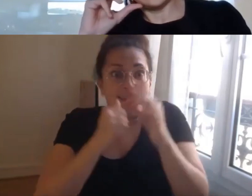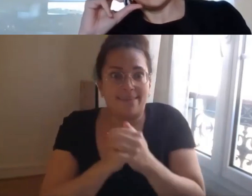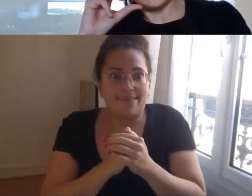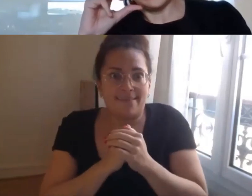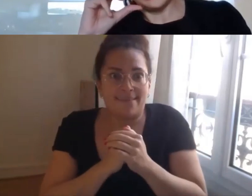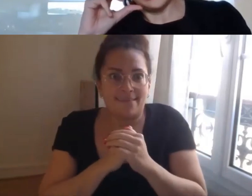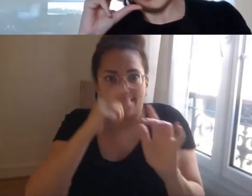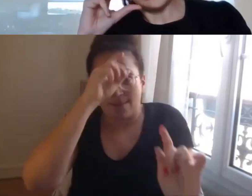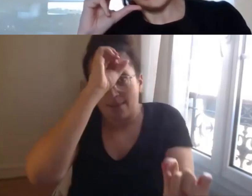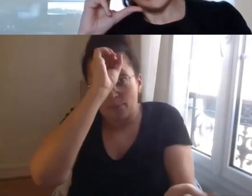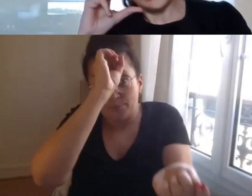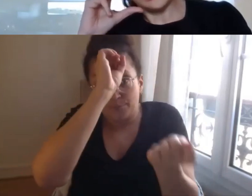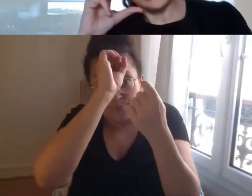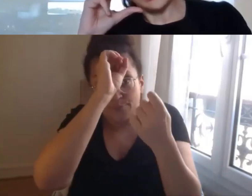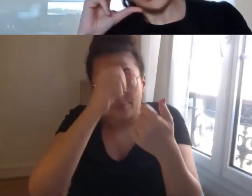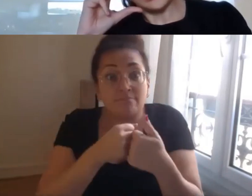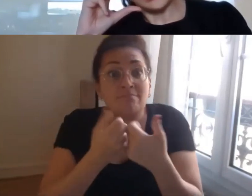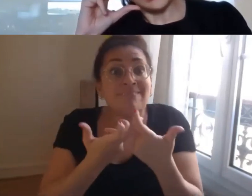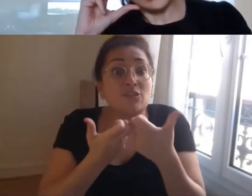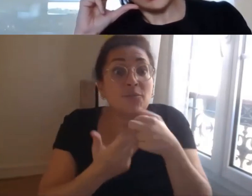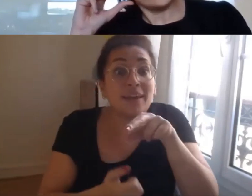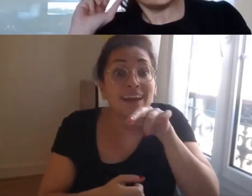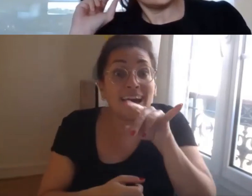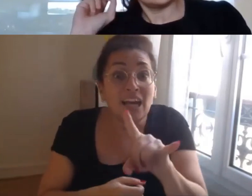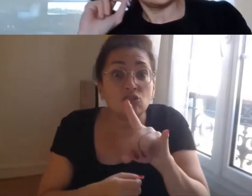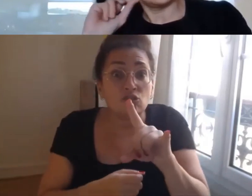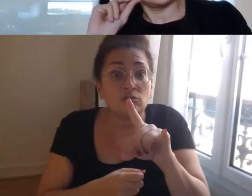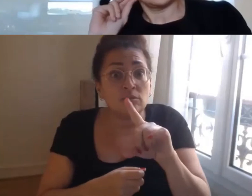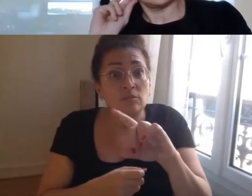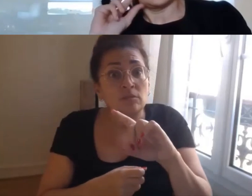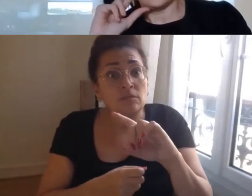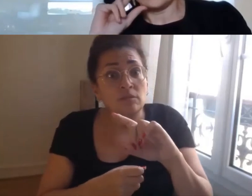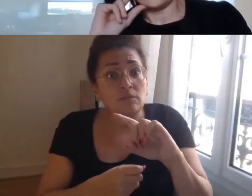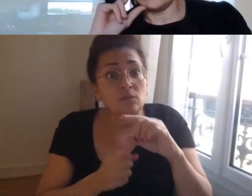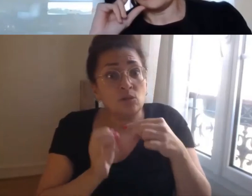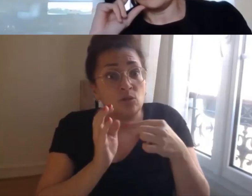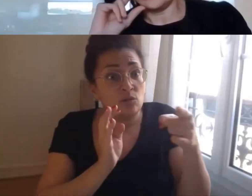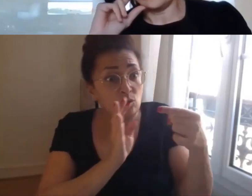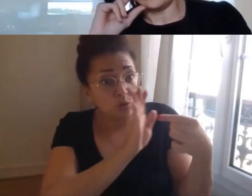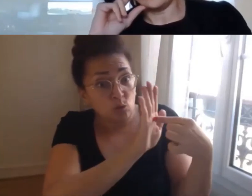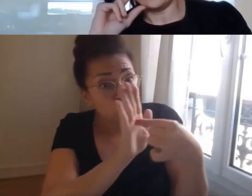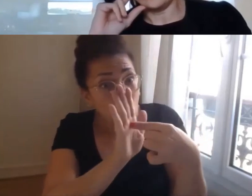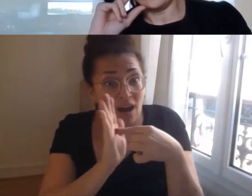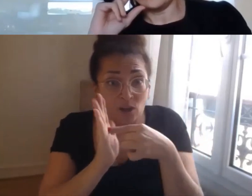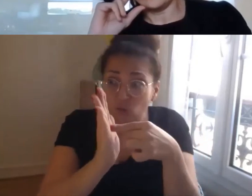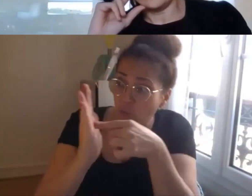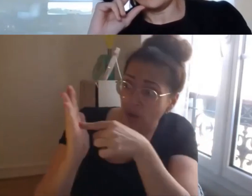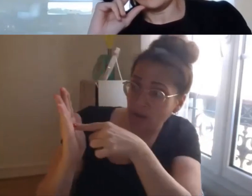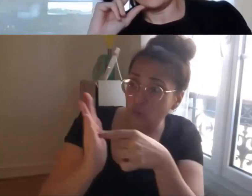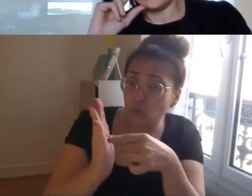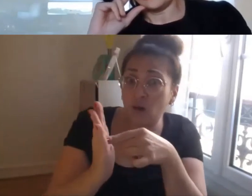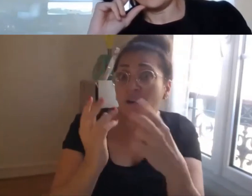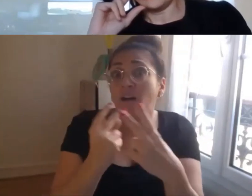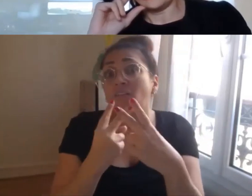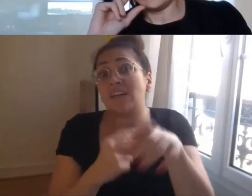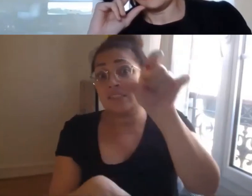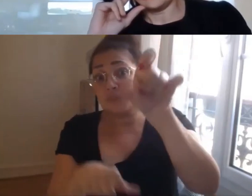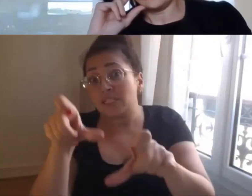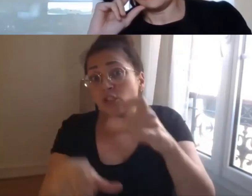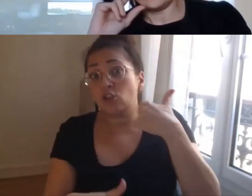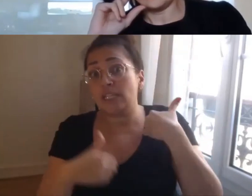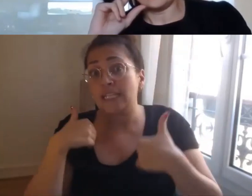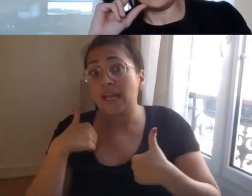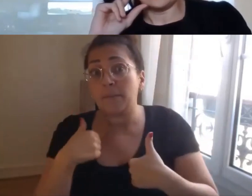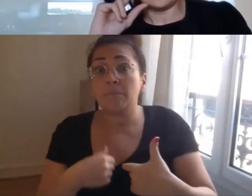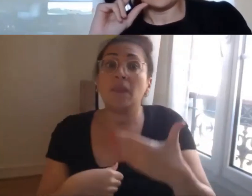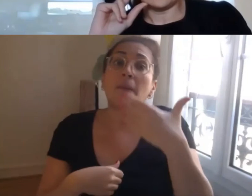des ressources humaines de ce qu'est leur devoir confronté à leurs soeurs et à leurs frères qui sont handicapés et merci beaucoup